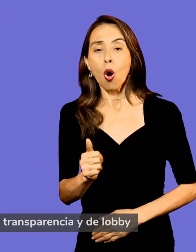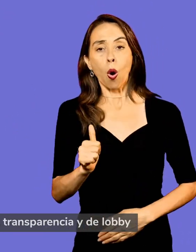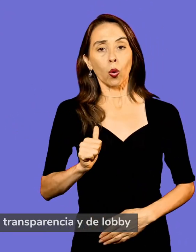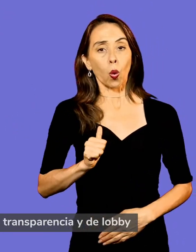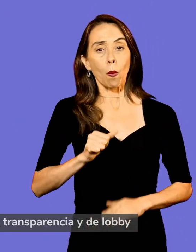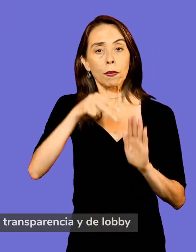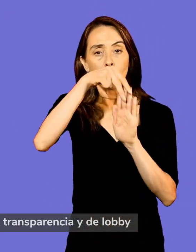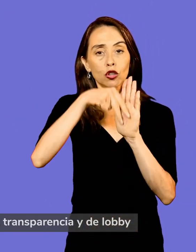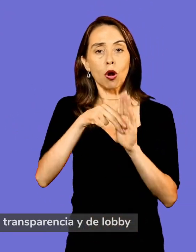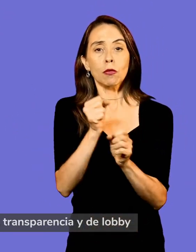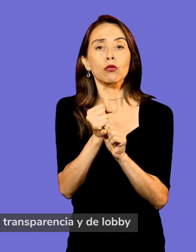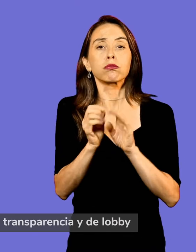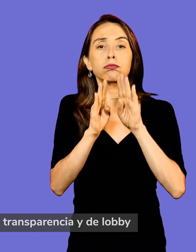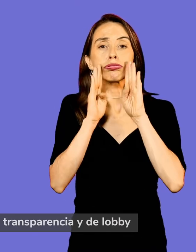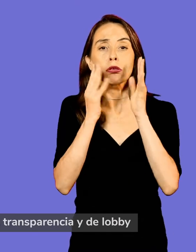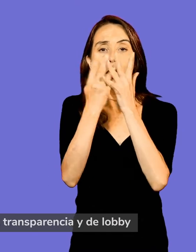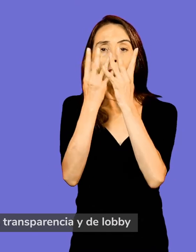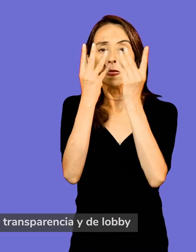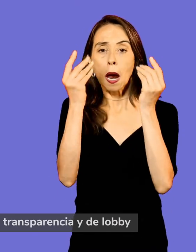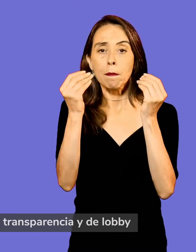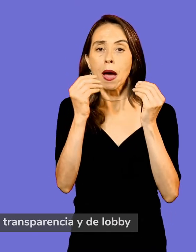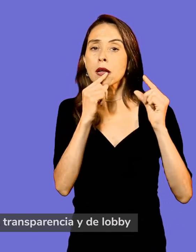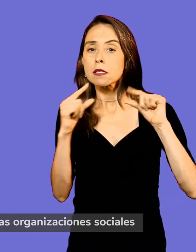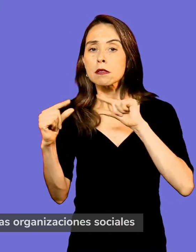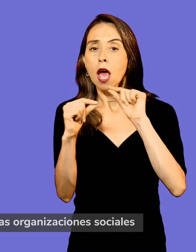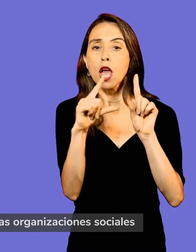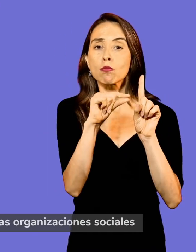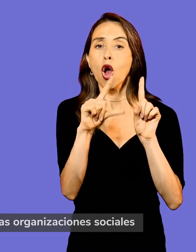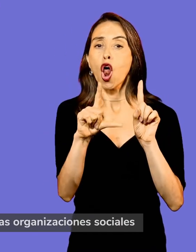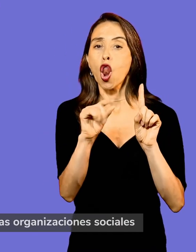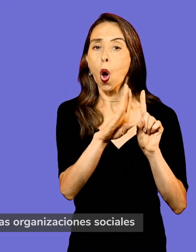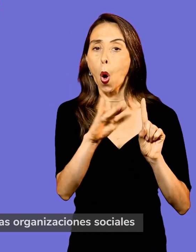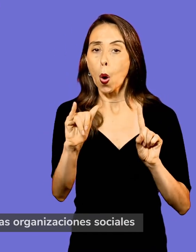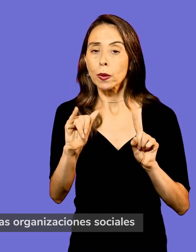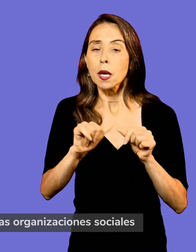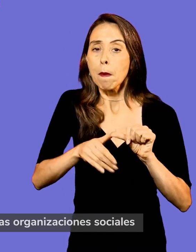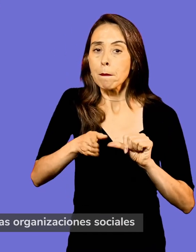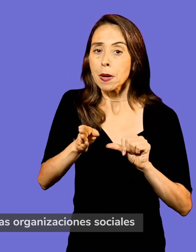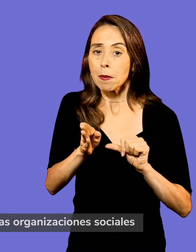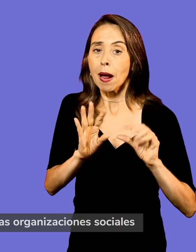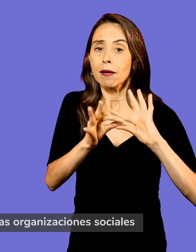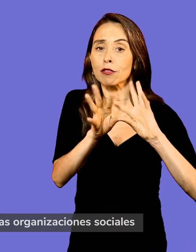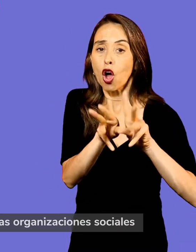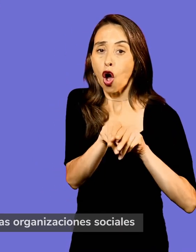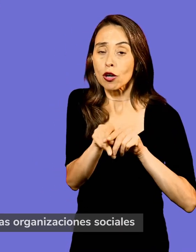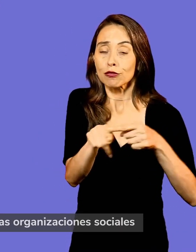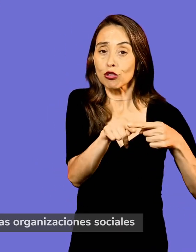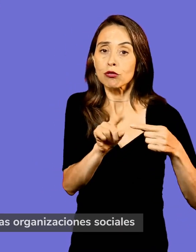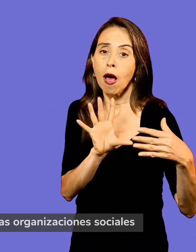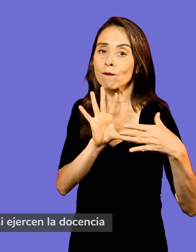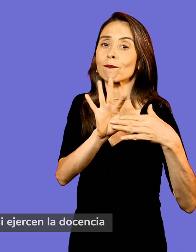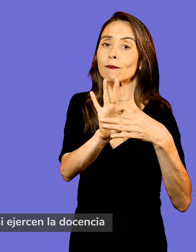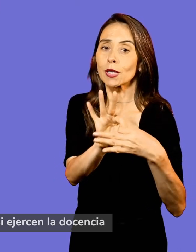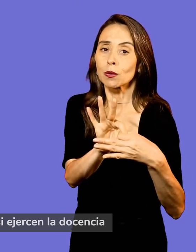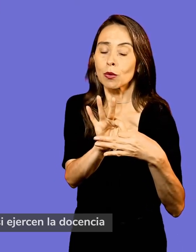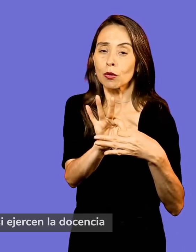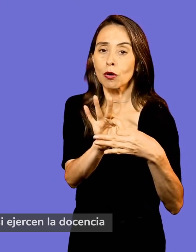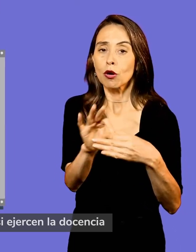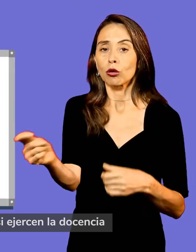normas de probidad, transparencia y de lobby mantener vínculos permanentes con las organizaciones sociales recibir una remuneración